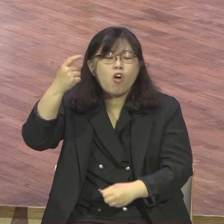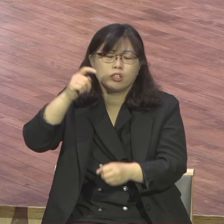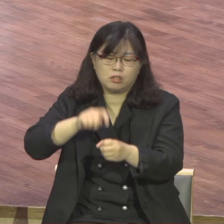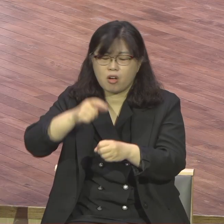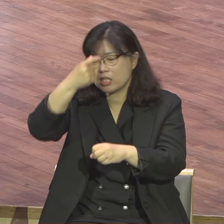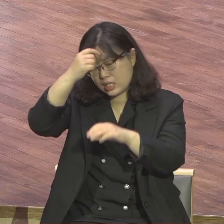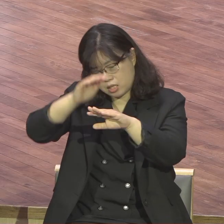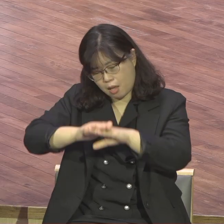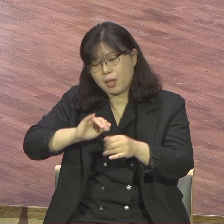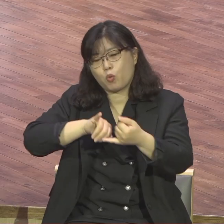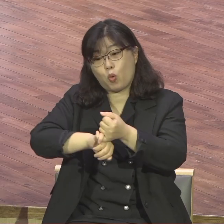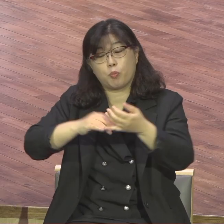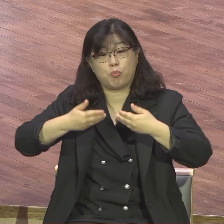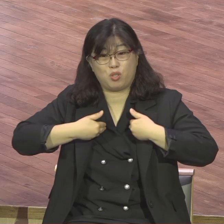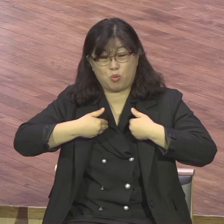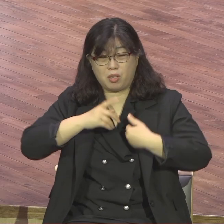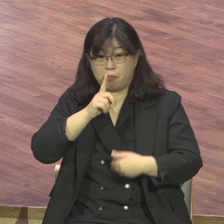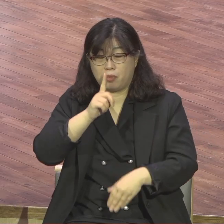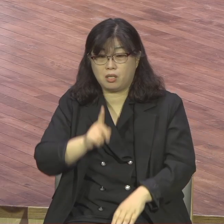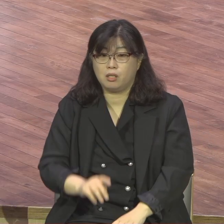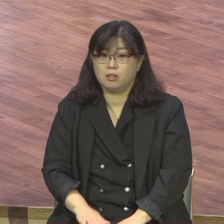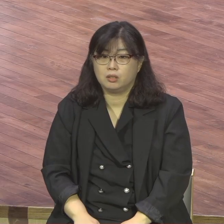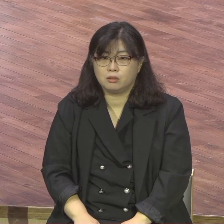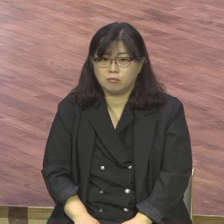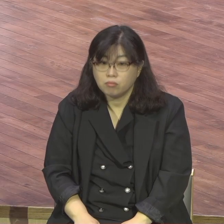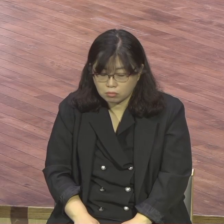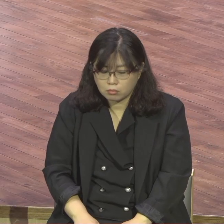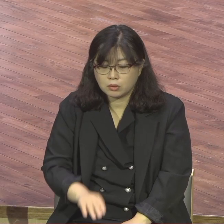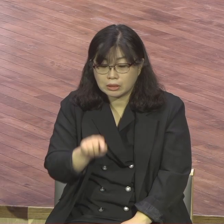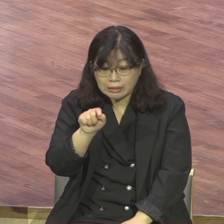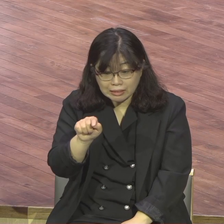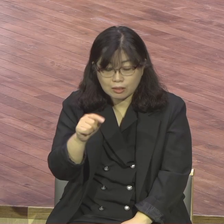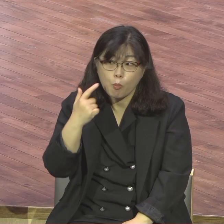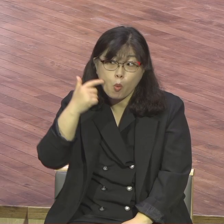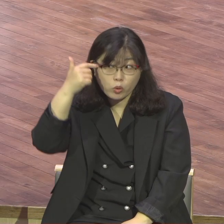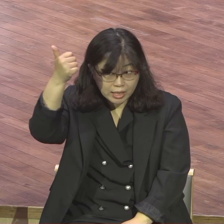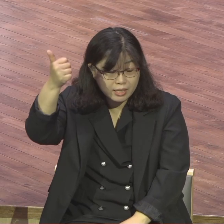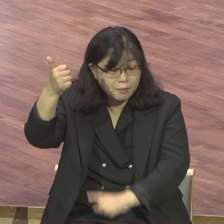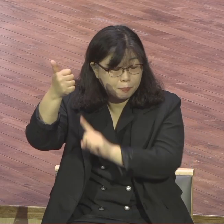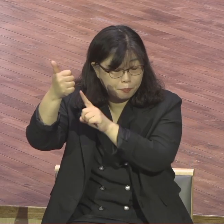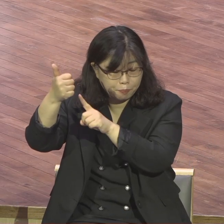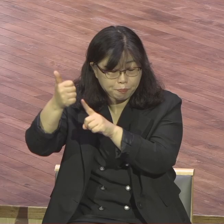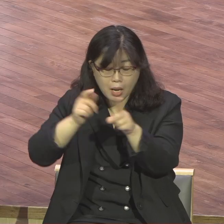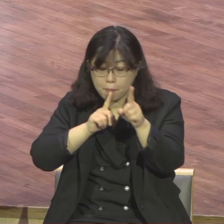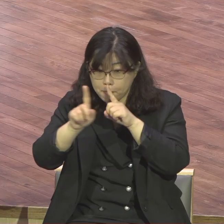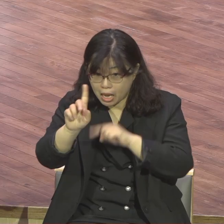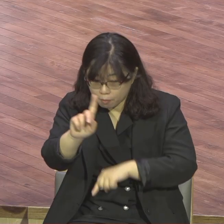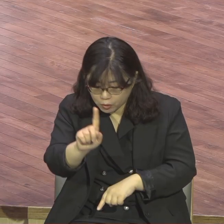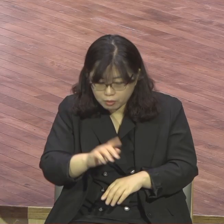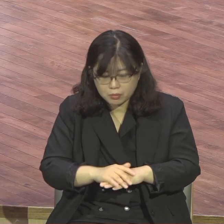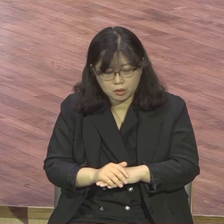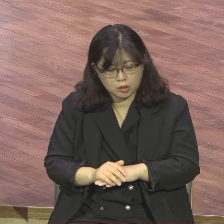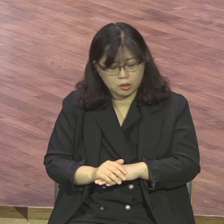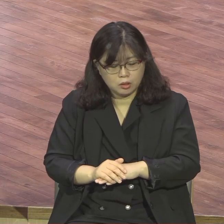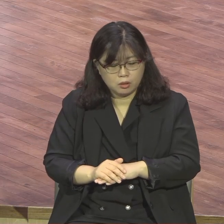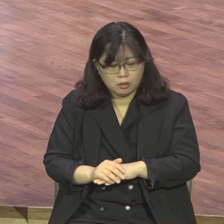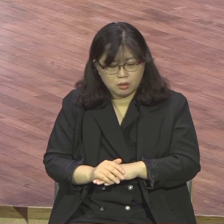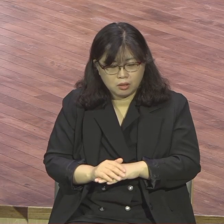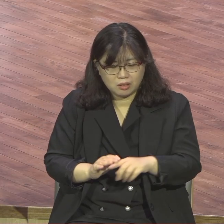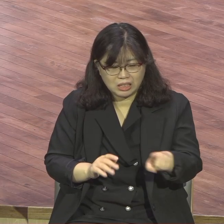목사님은 그리스도인들의 모든 실패는 예배의 영광을 경험하지 못한 데서